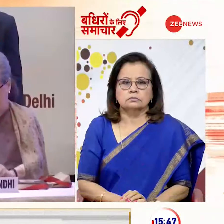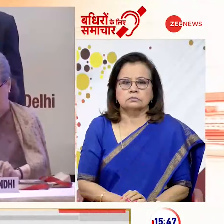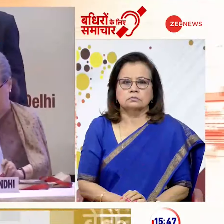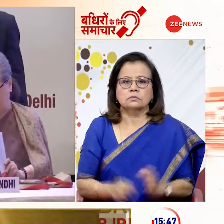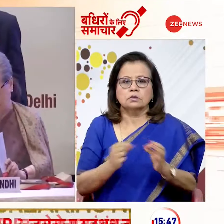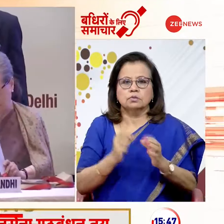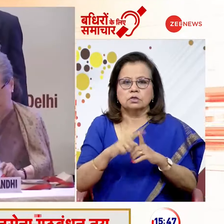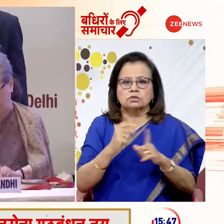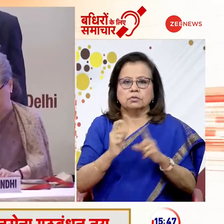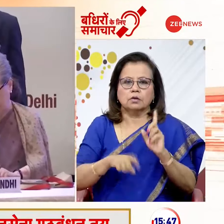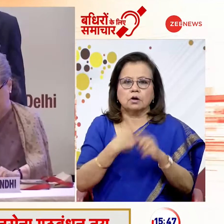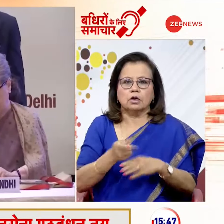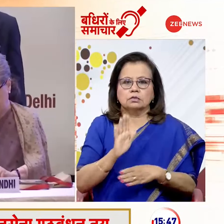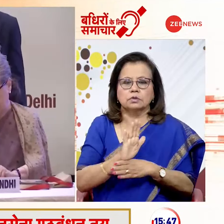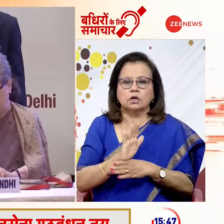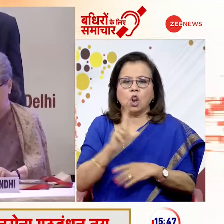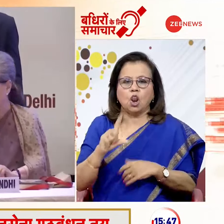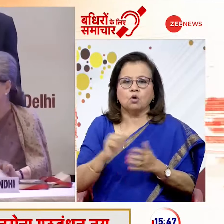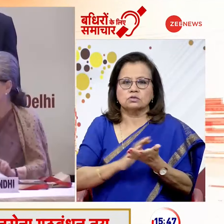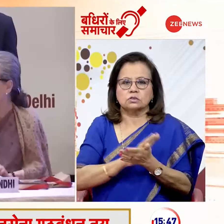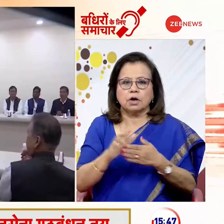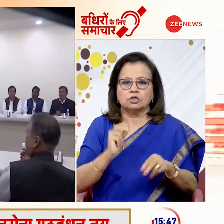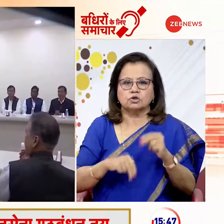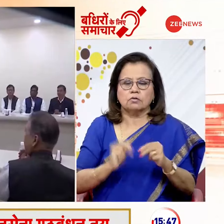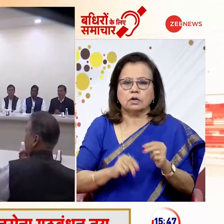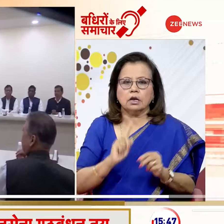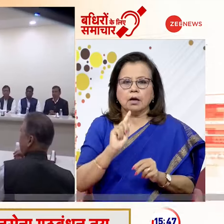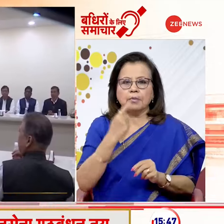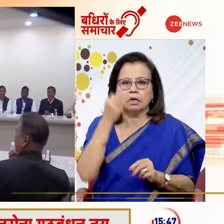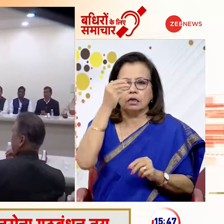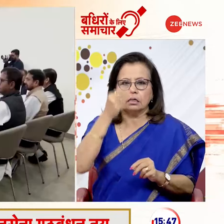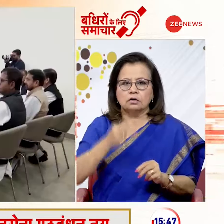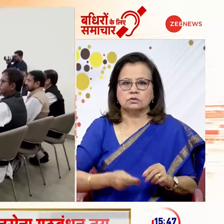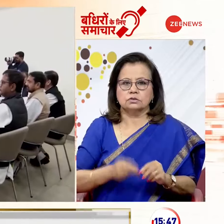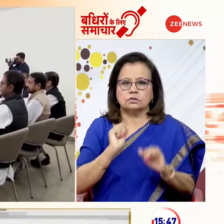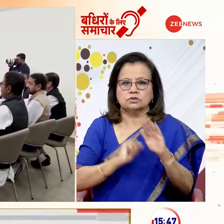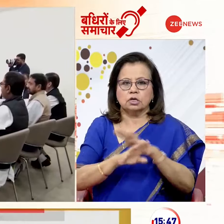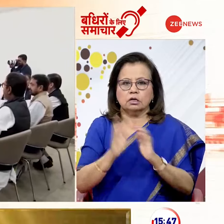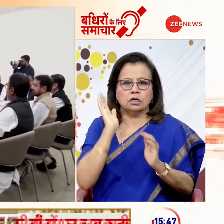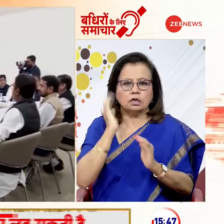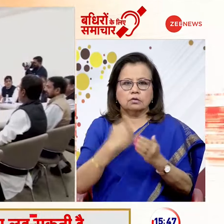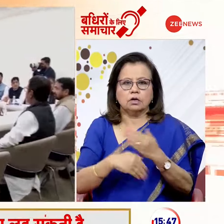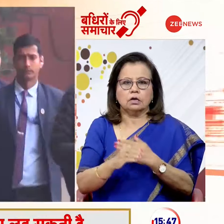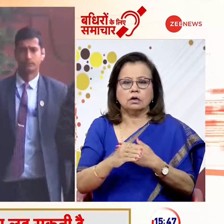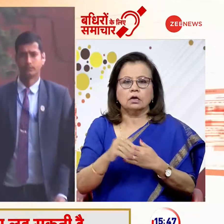बीजेपी के बाद कॉंग्रस भी लोगसभा चुनाव के लिए पहली लिस्ट जारी करने वाली है सूत्रों की माने